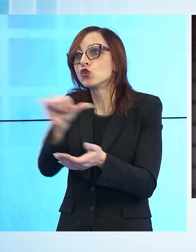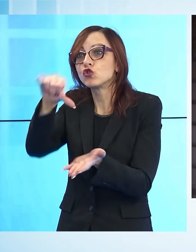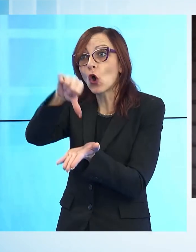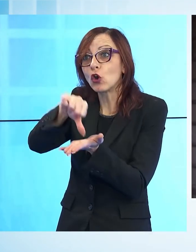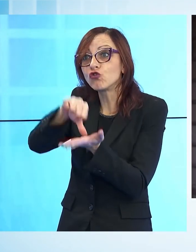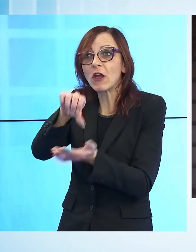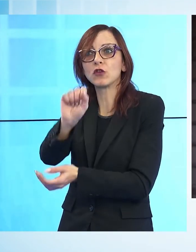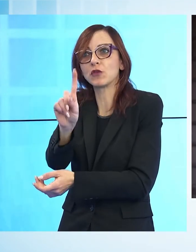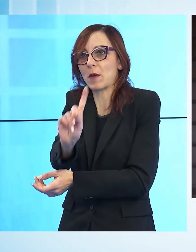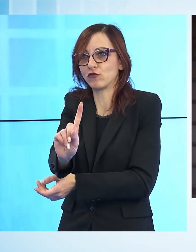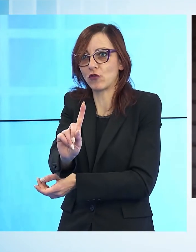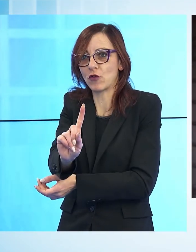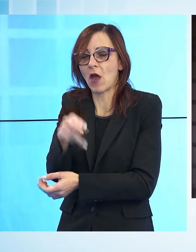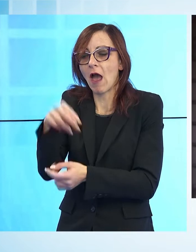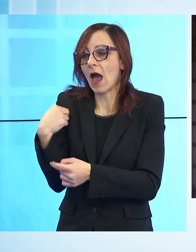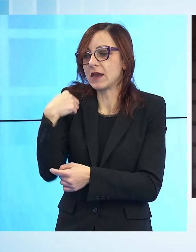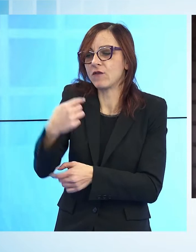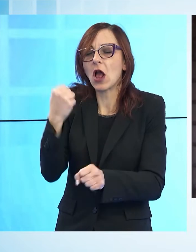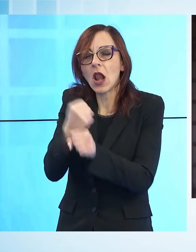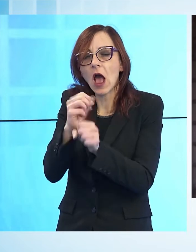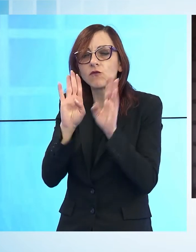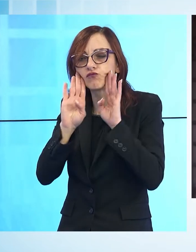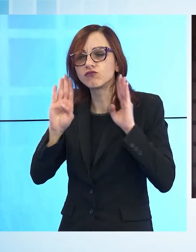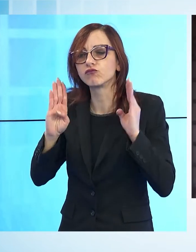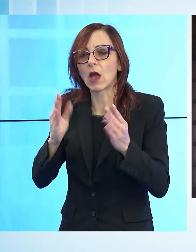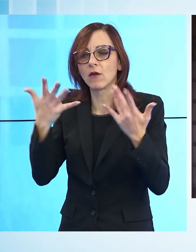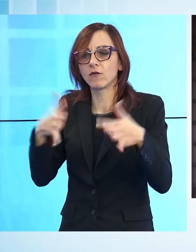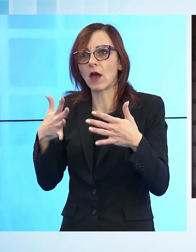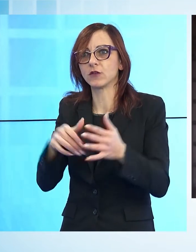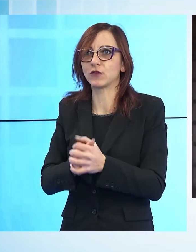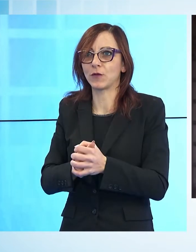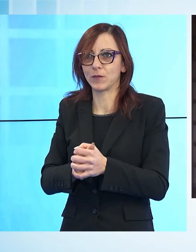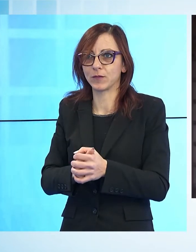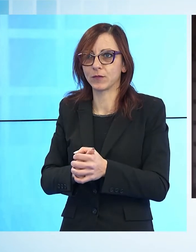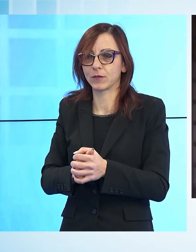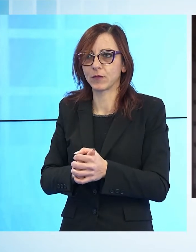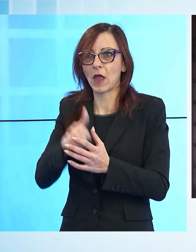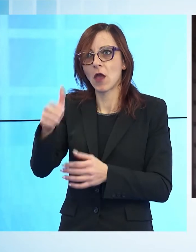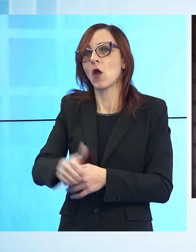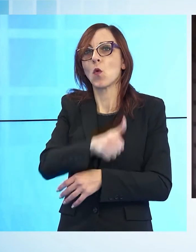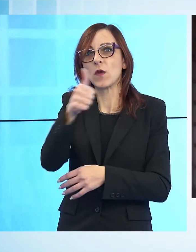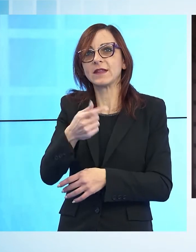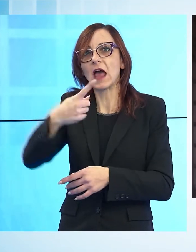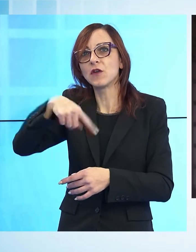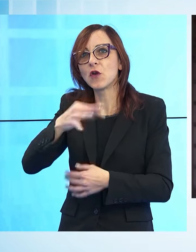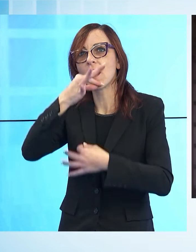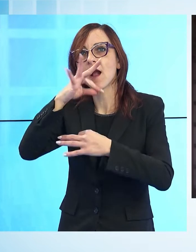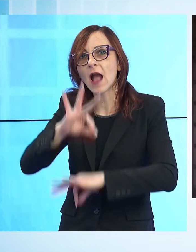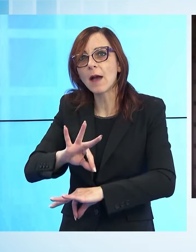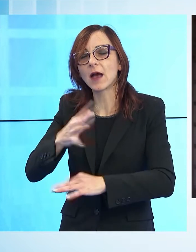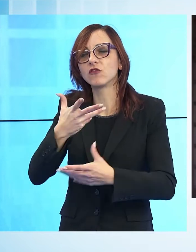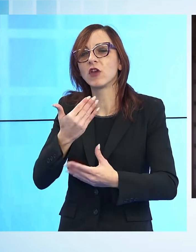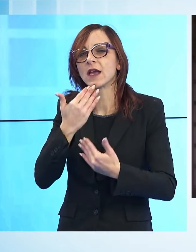Pascio. In quest'anno abbiamo lavorato molto in questo senso e il fatto che quest'anno siamo in grado, grazie a tutte le